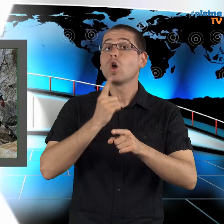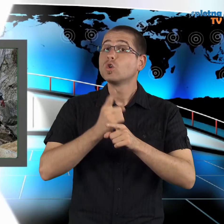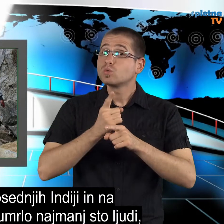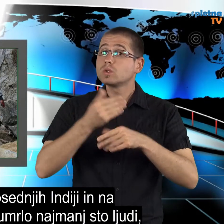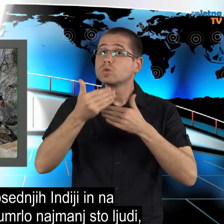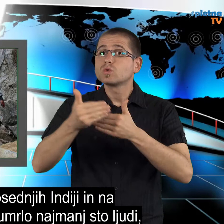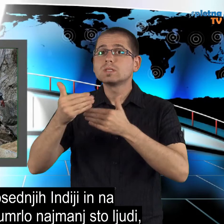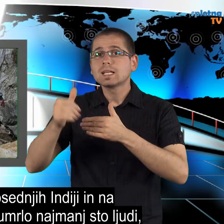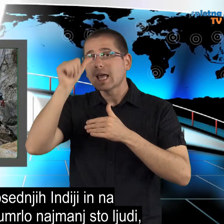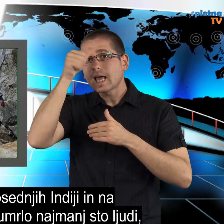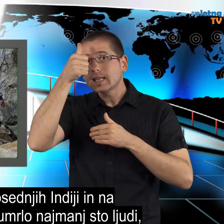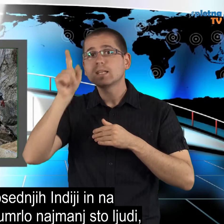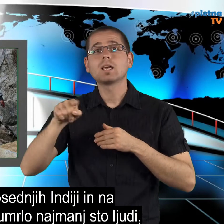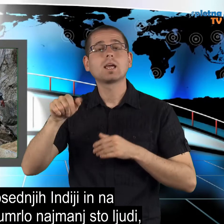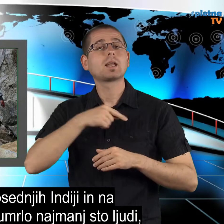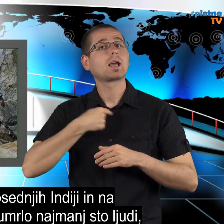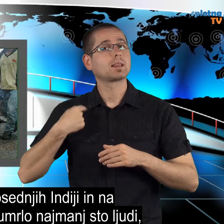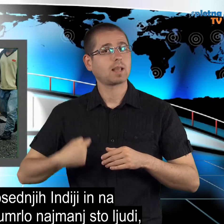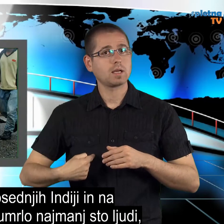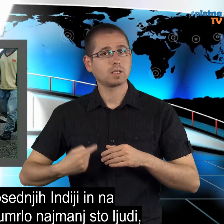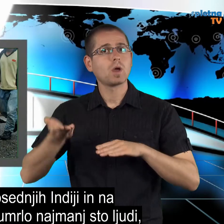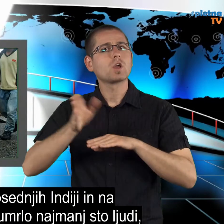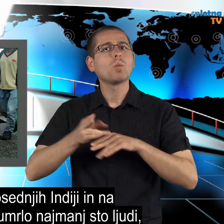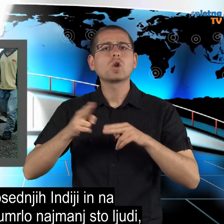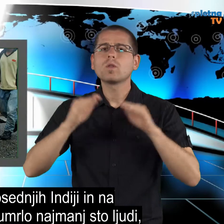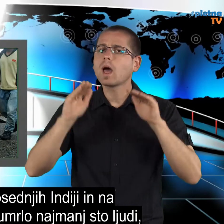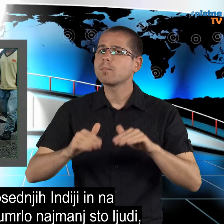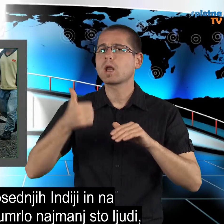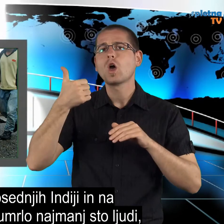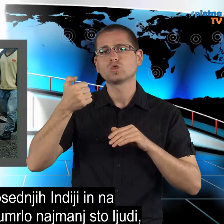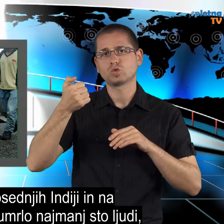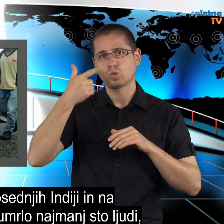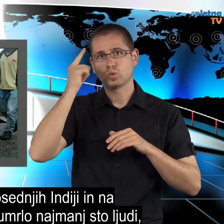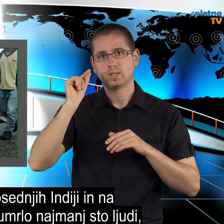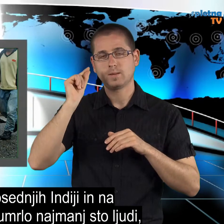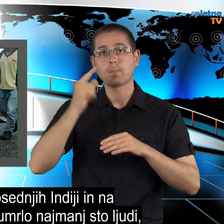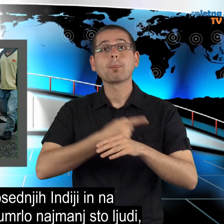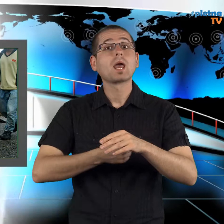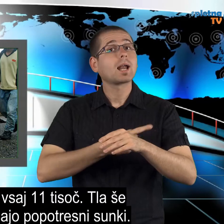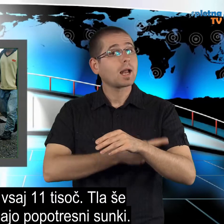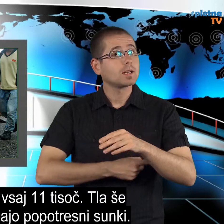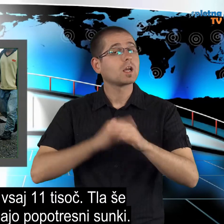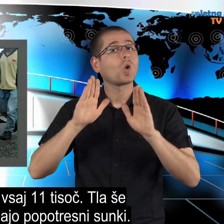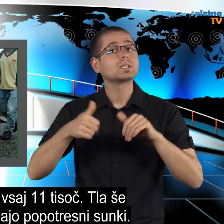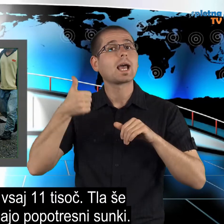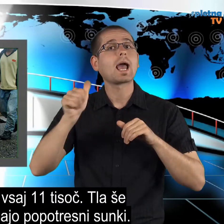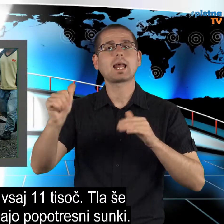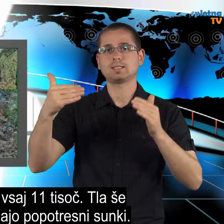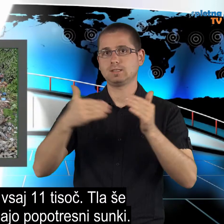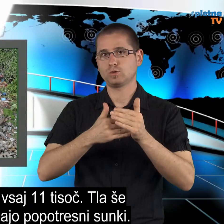Tudi v sosednjih Indiji in na Kitajskem je umrlo najmanj 100 ljudi, ranjenih je vsaj 11 tisoč.